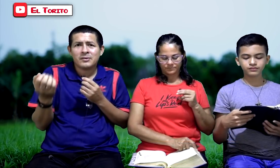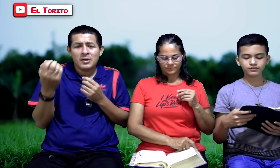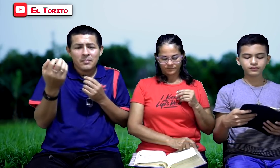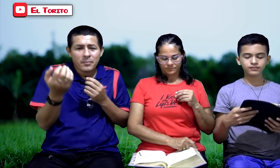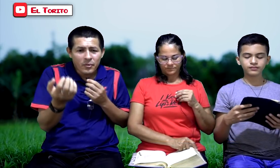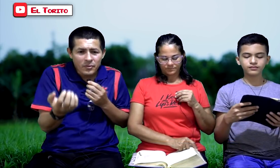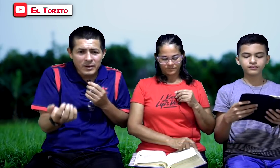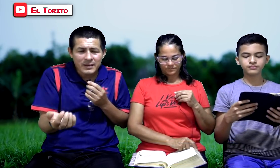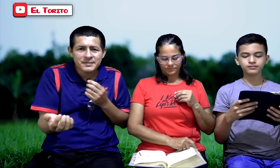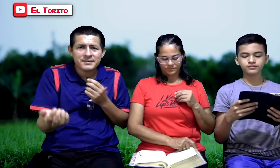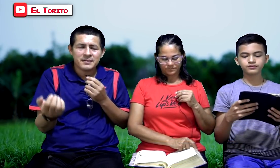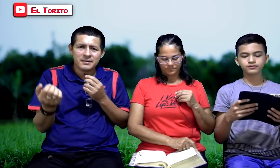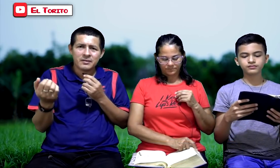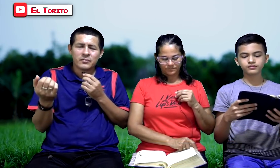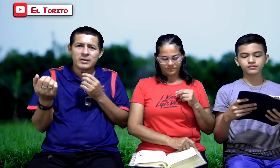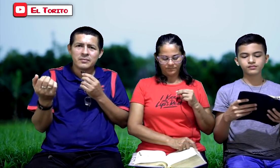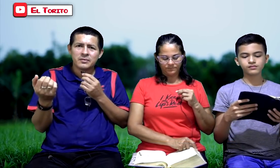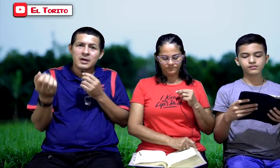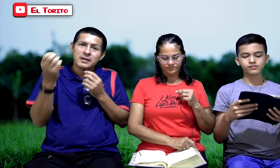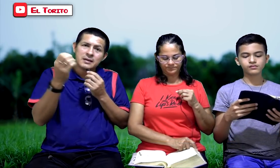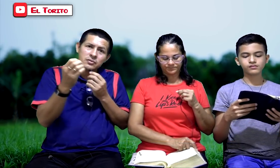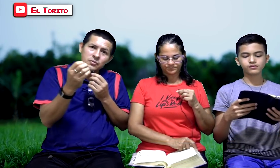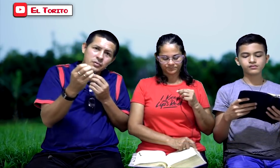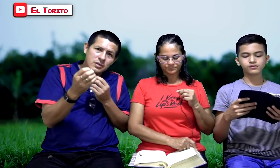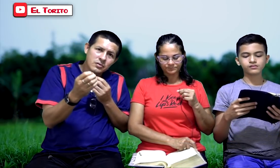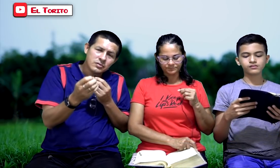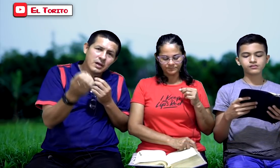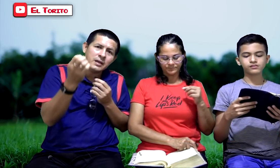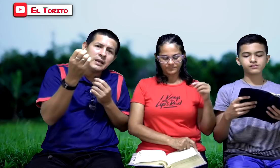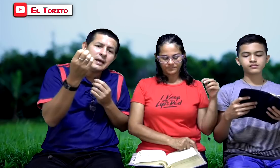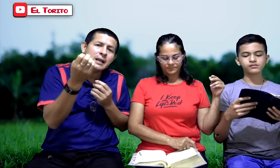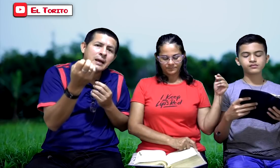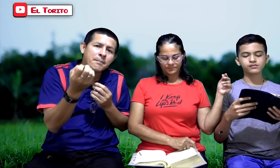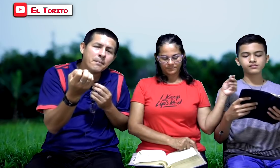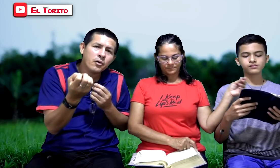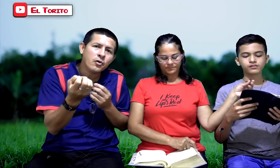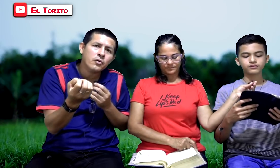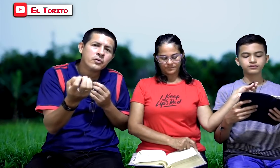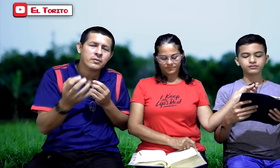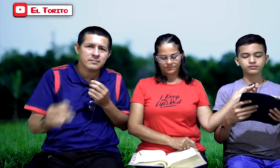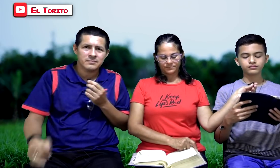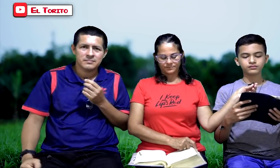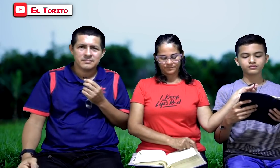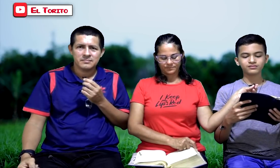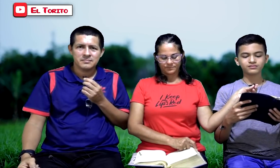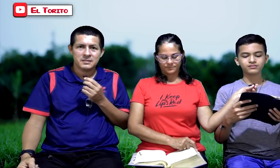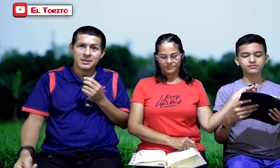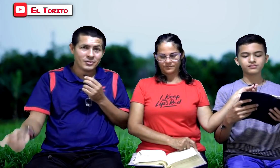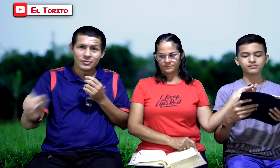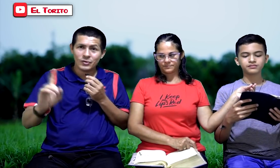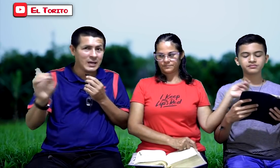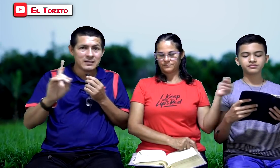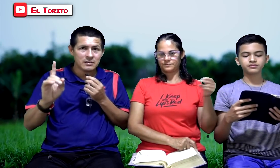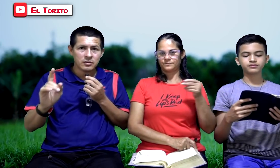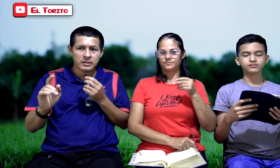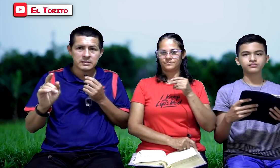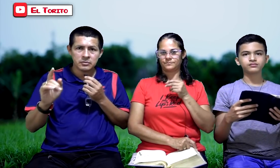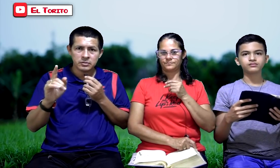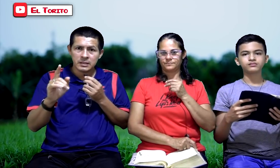no es lo que se nota